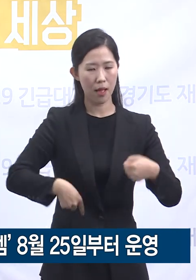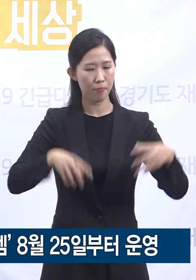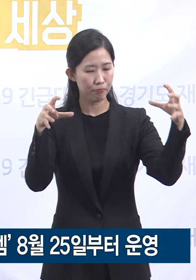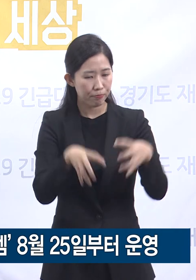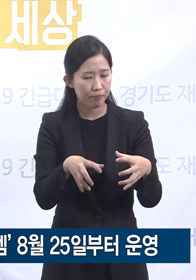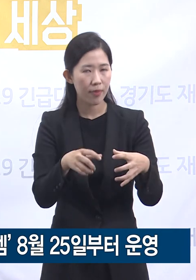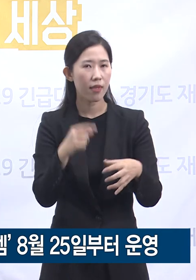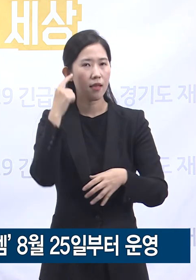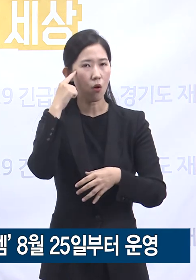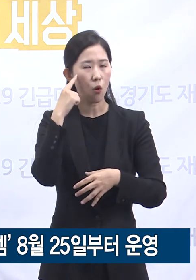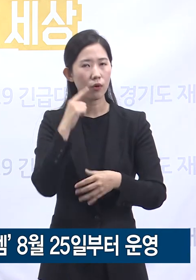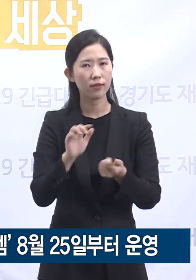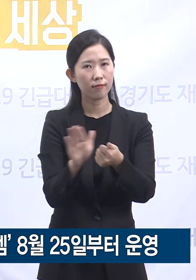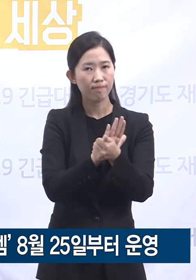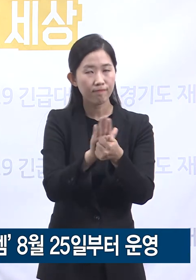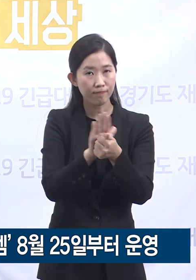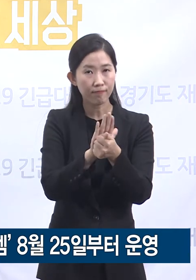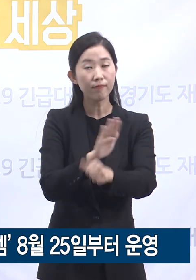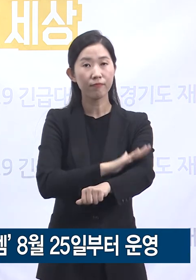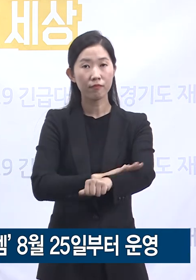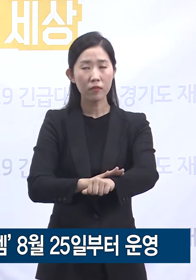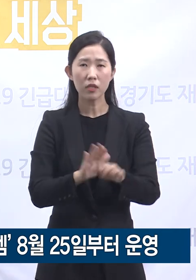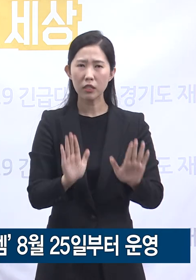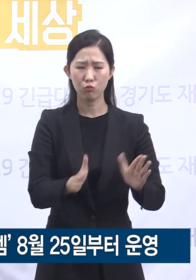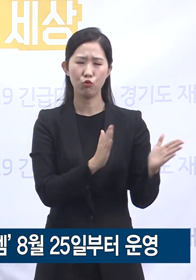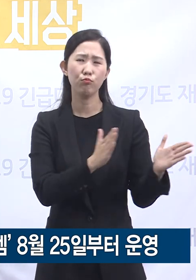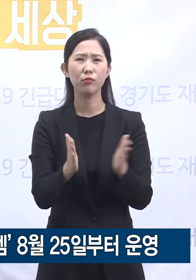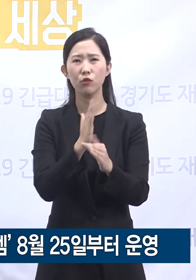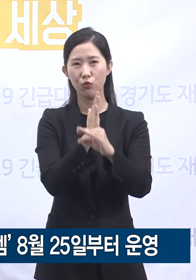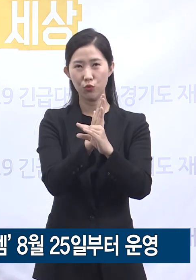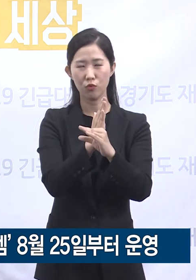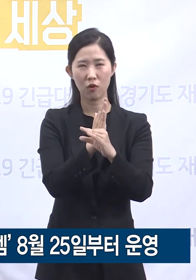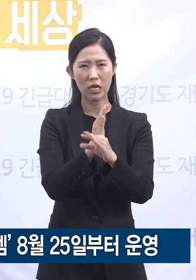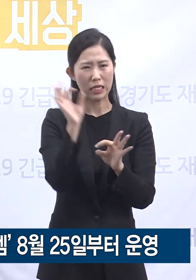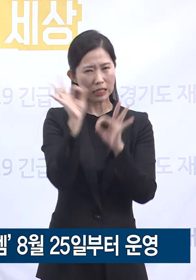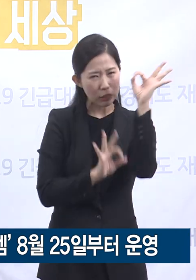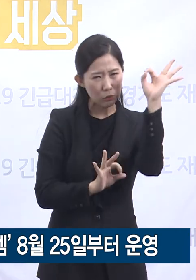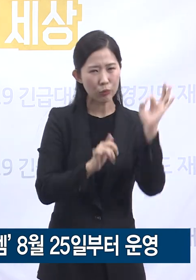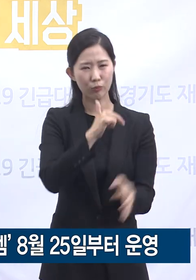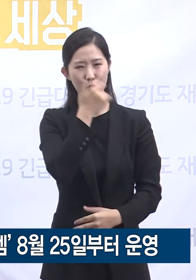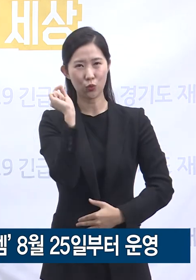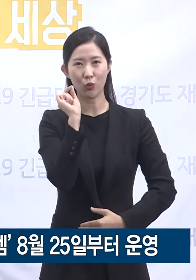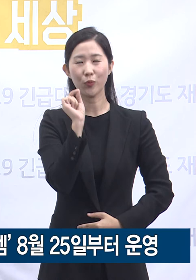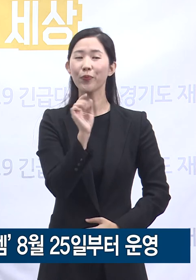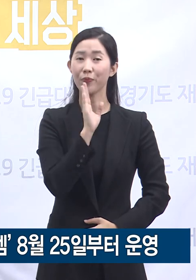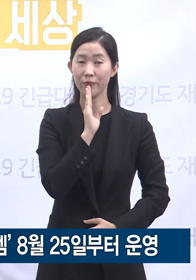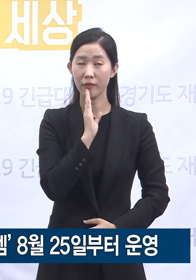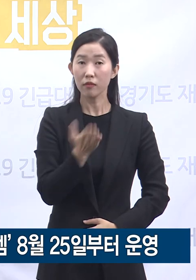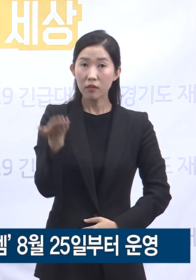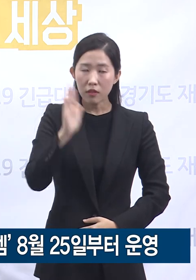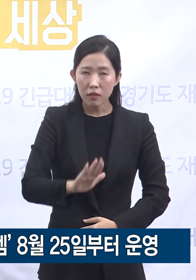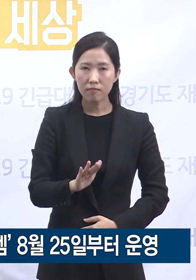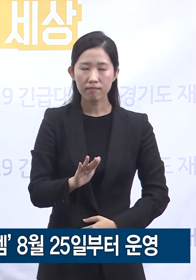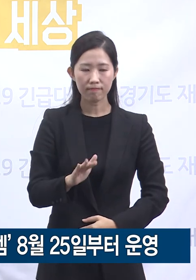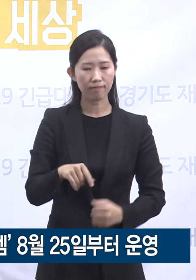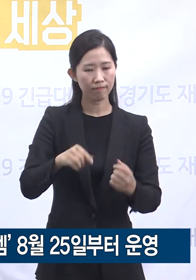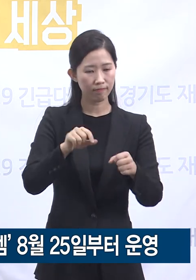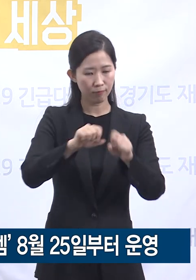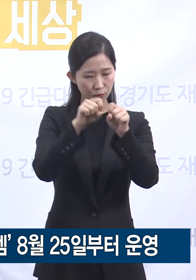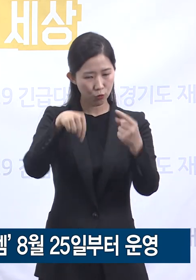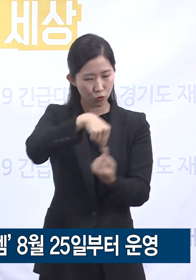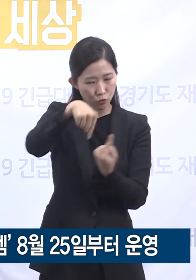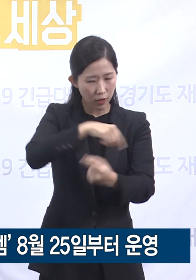아직 준비 단계이고 크고 작은 시행착오가 있을 수 있겠지만 합리적인 시스템 운영이 정착되기 위해 최선을 다하겠습니다.